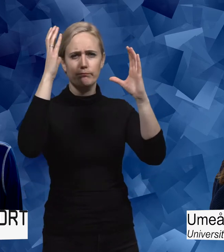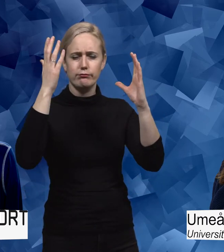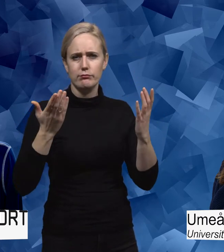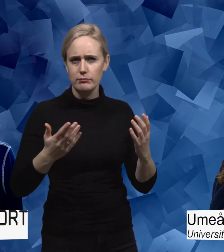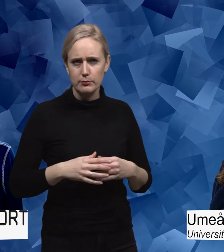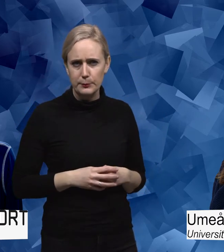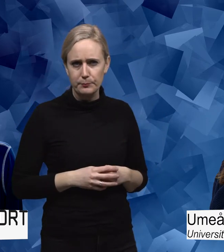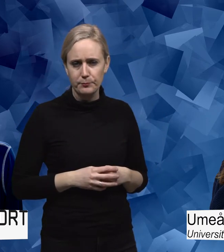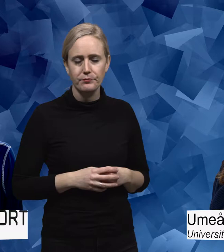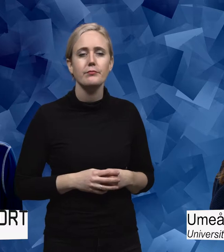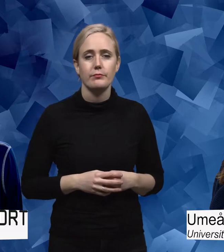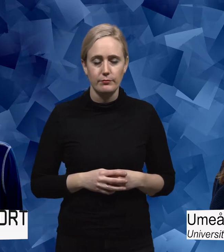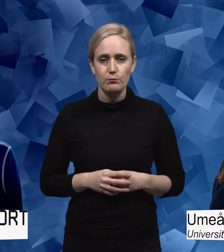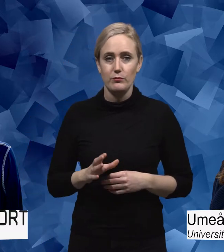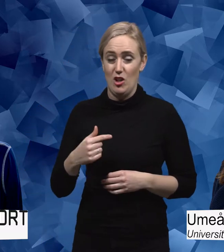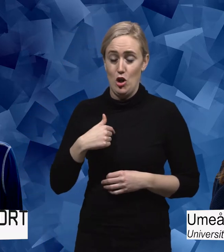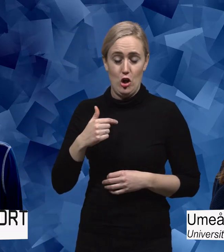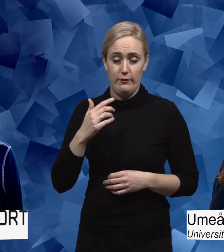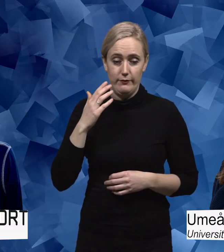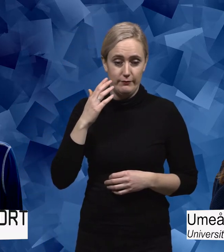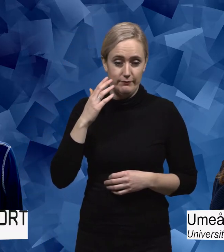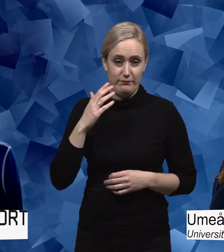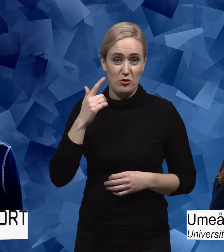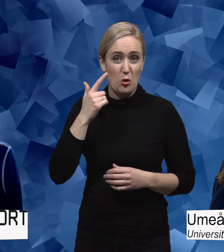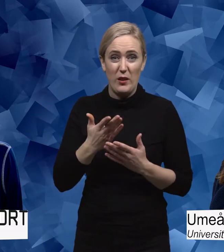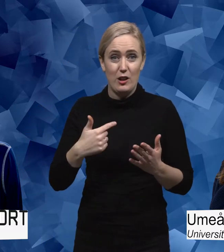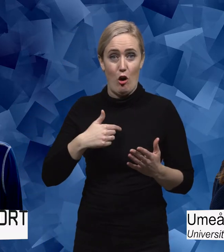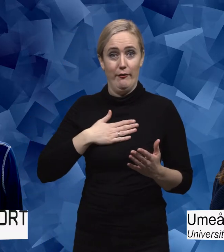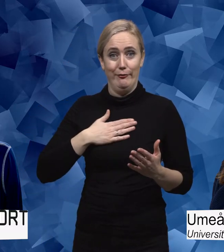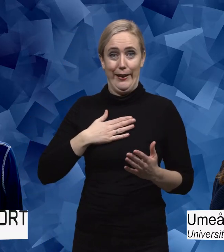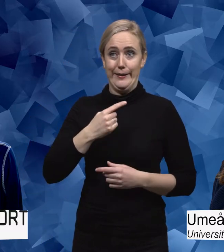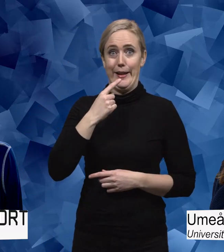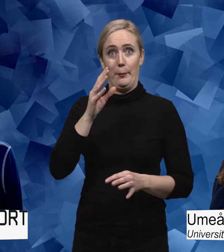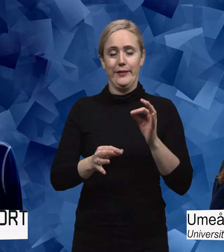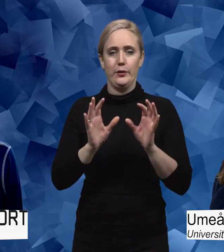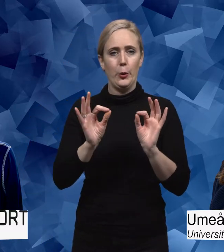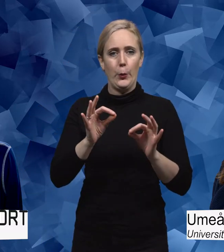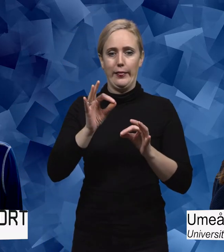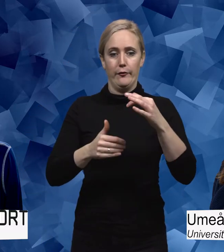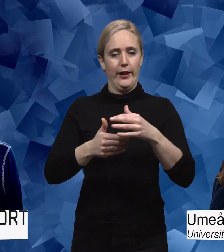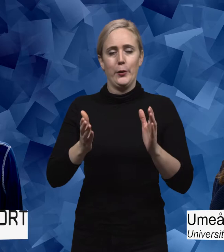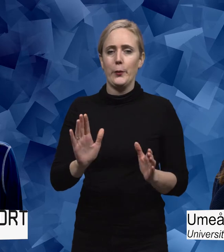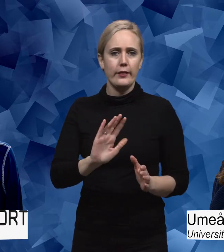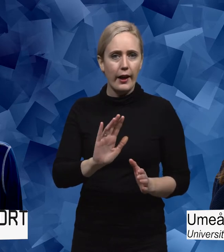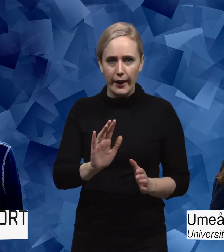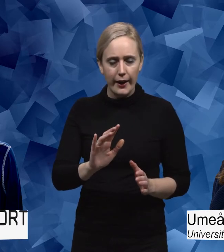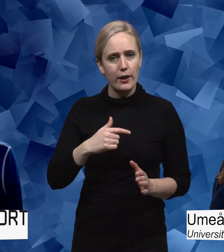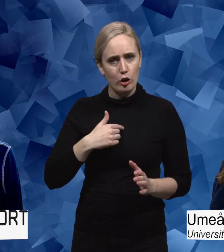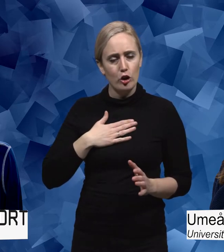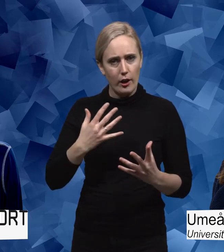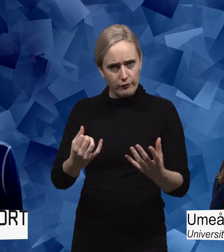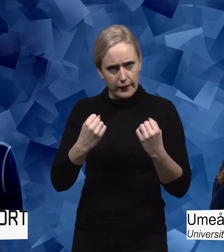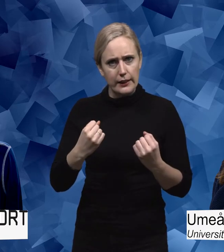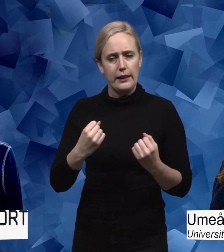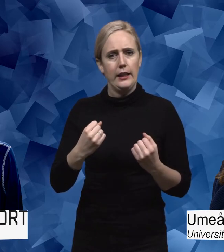lite grovt? Jag vet inte om jag ens vill ge mig en kast med en sån definition. Jag tycker att det är så viktigt